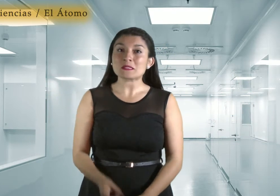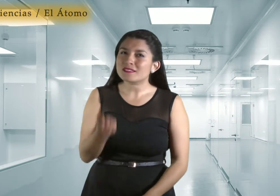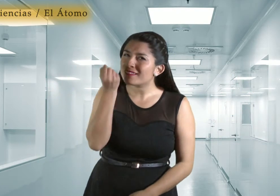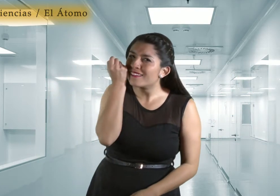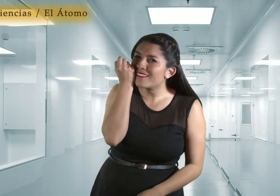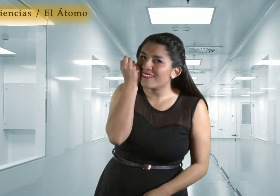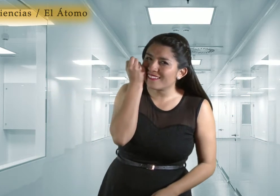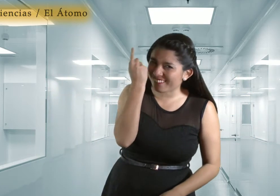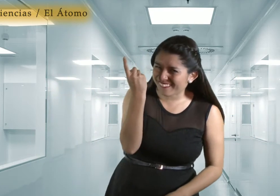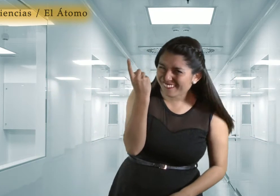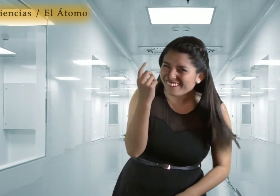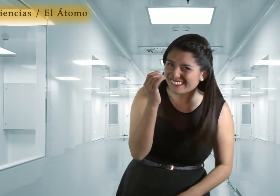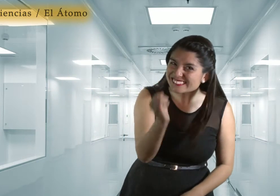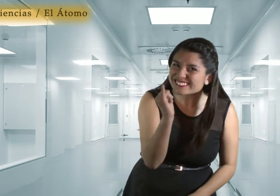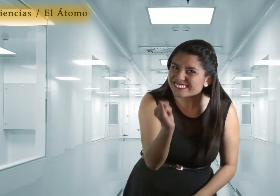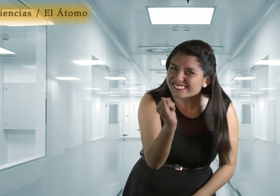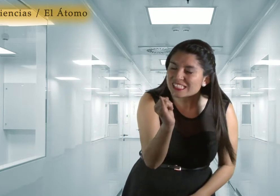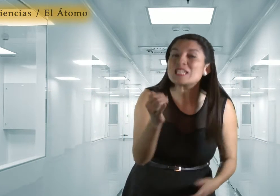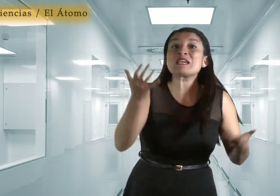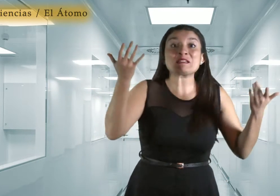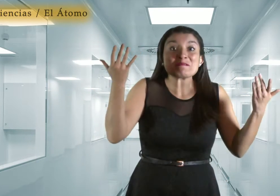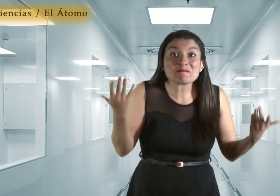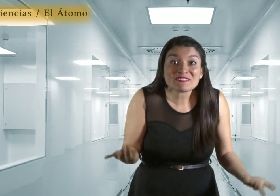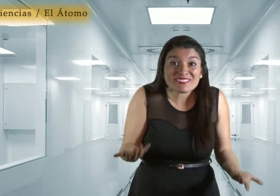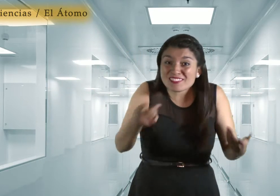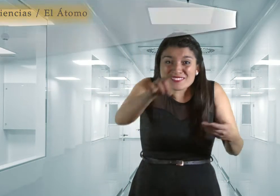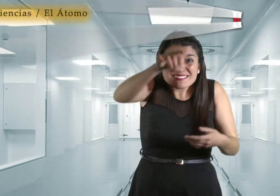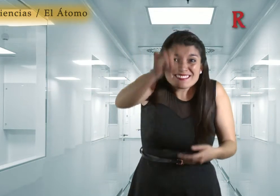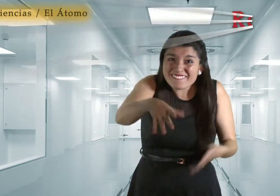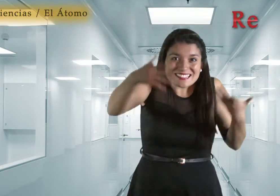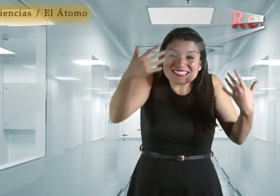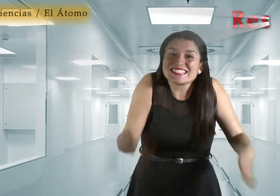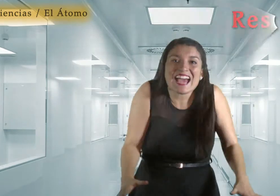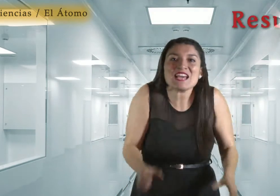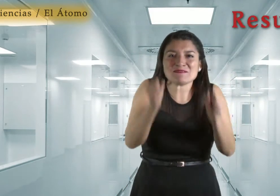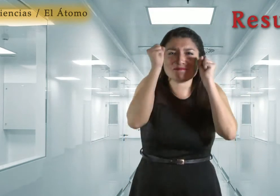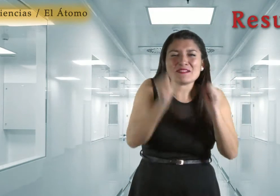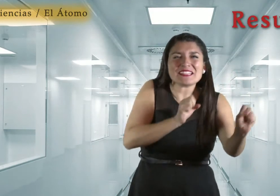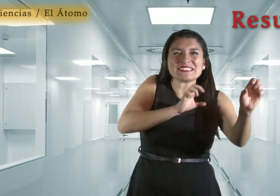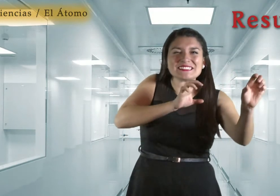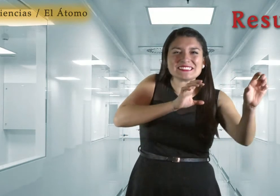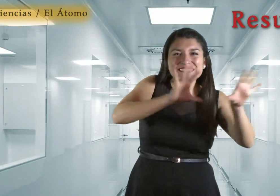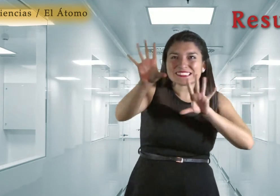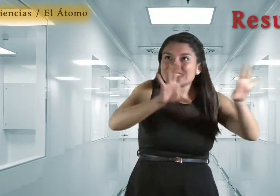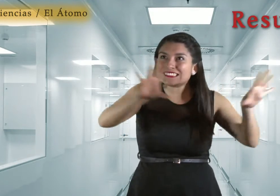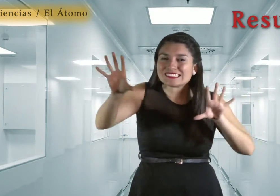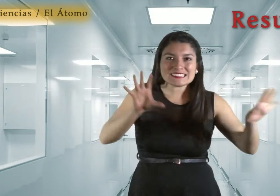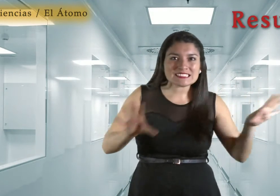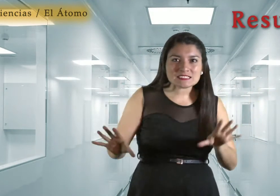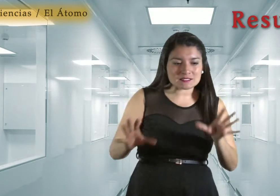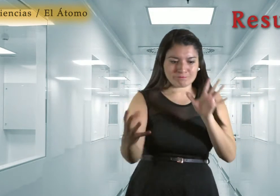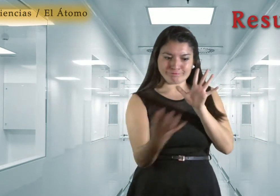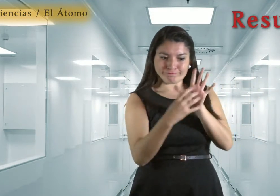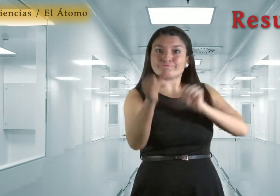Entonces, hoy aprendiste que la unidad más pequeña de toda la materia es el átomo y que se encuentra formado por neutrones,